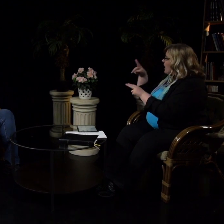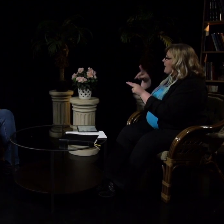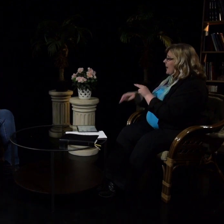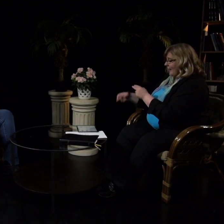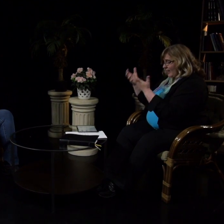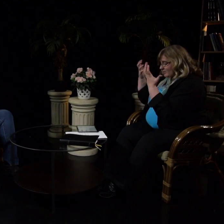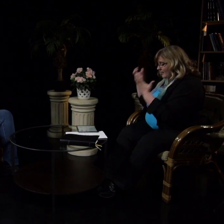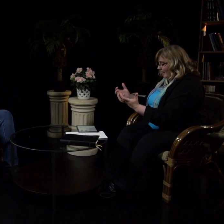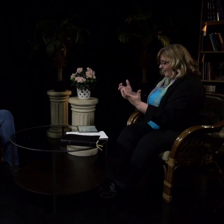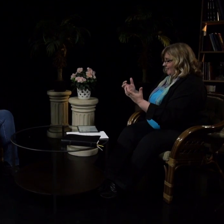luku 5 ja 17.